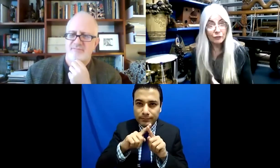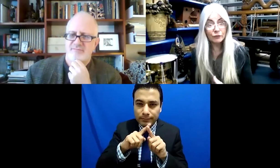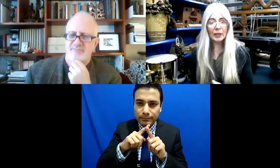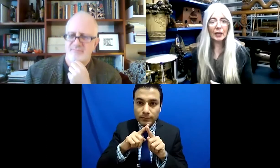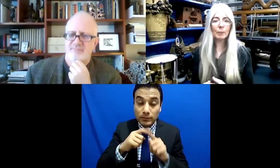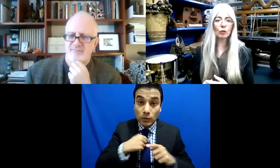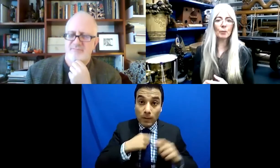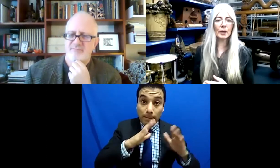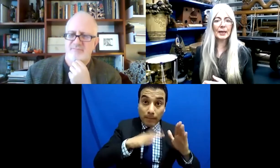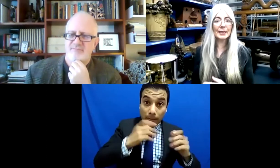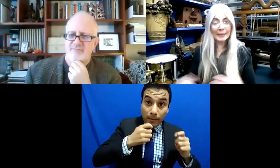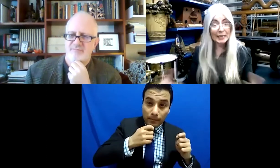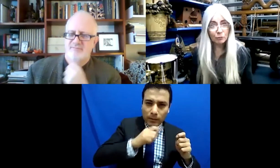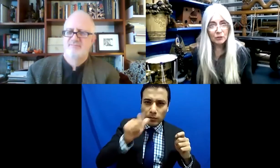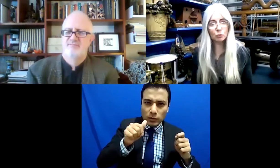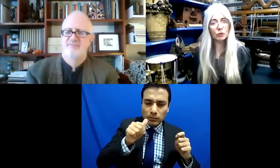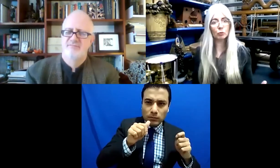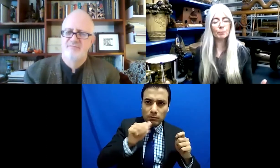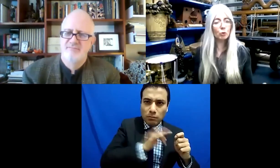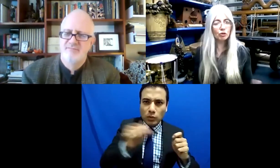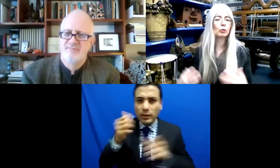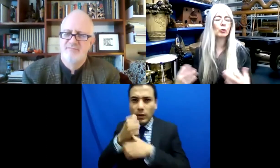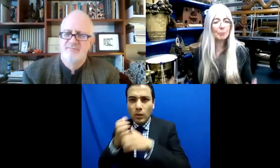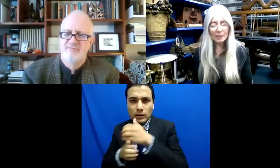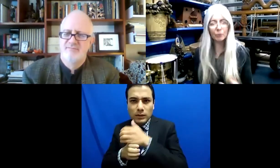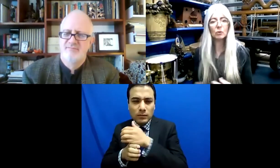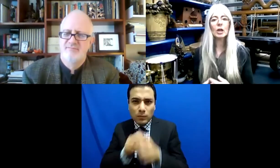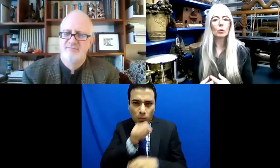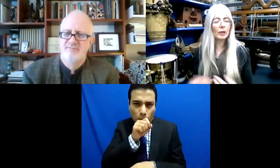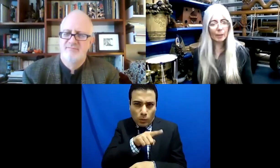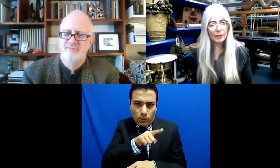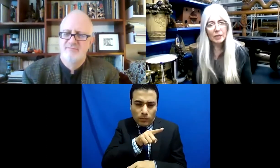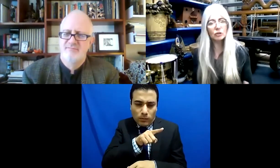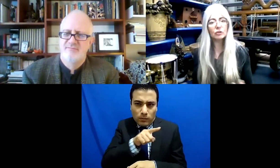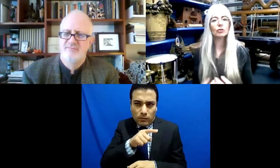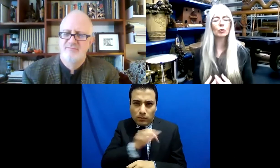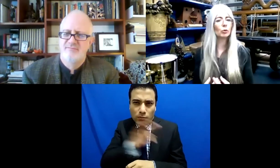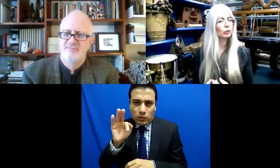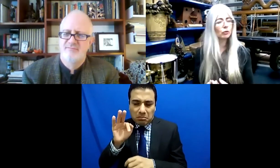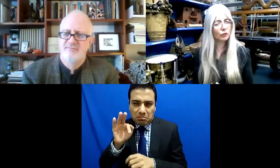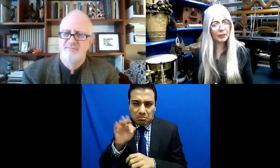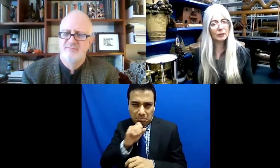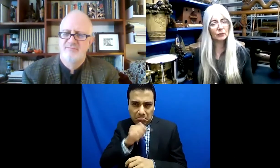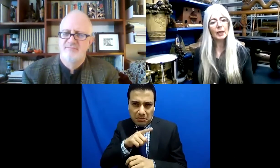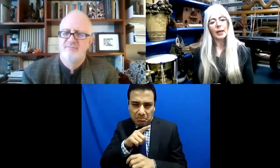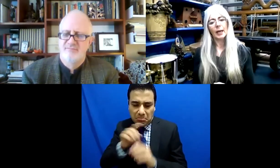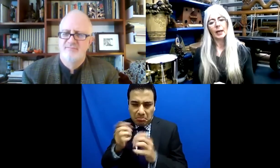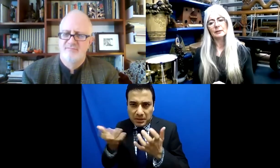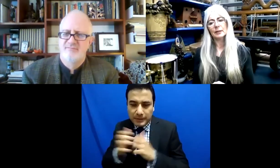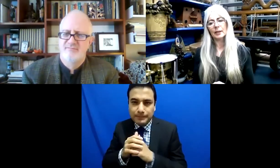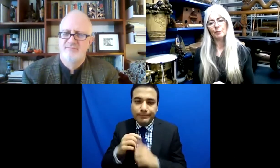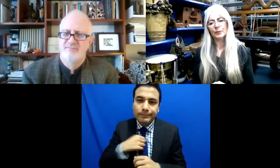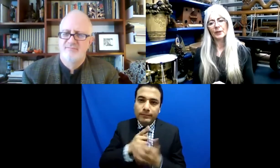aspectos de mi vida, de mi trabajo con proyectos, con personas, colaboraciones.